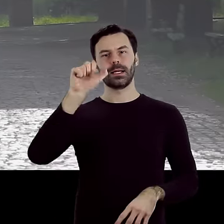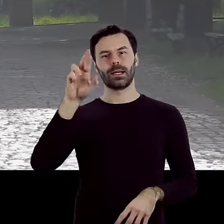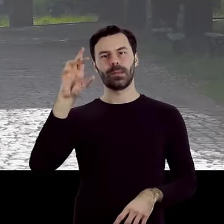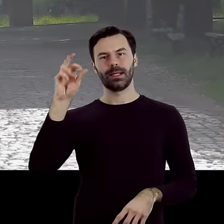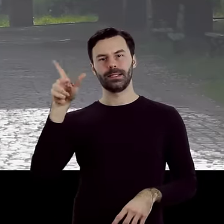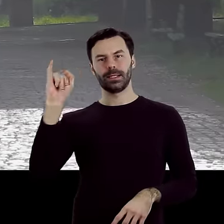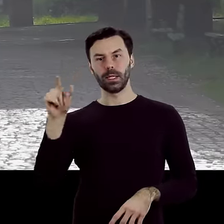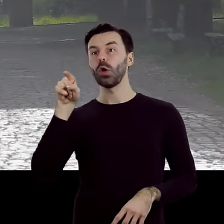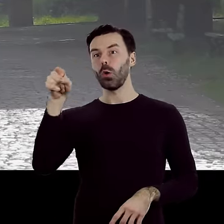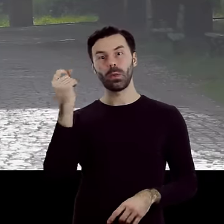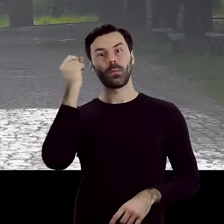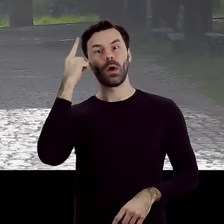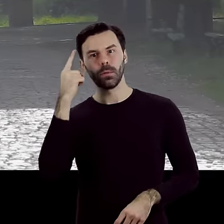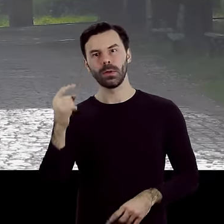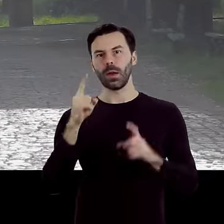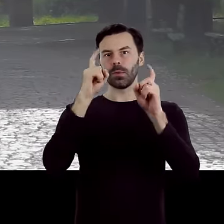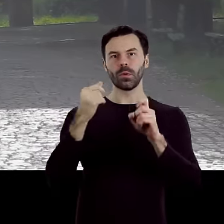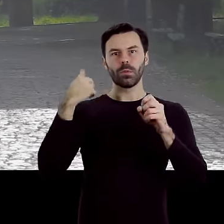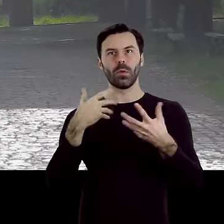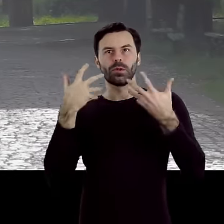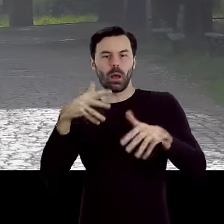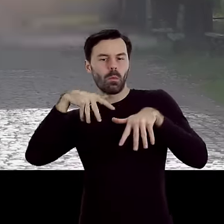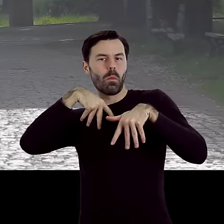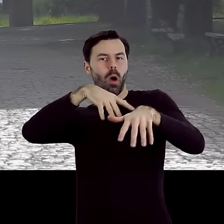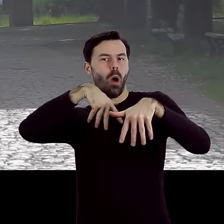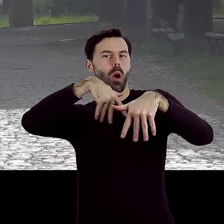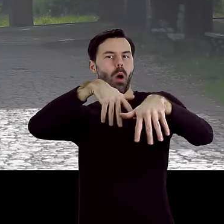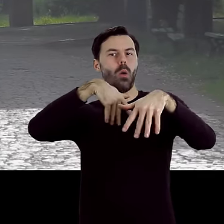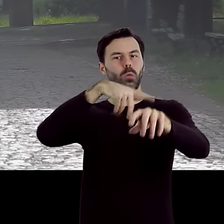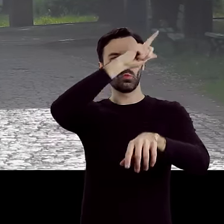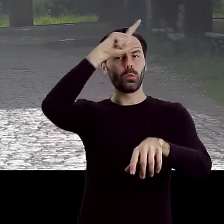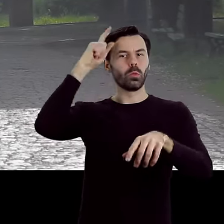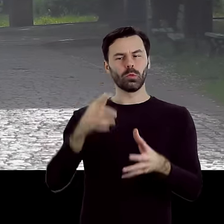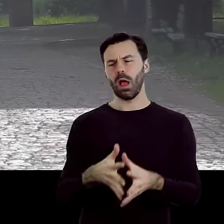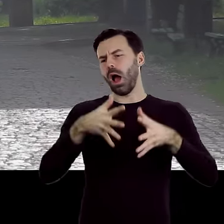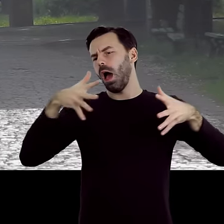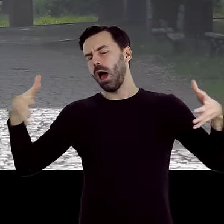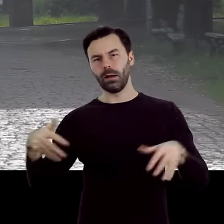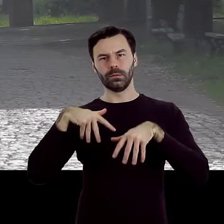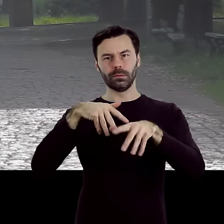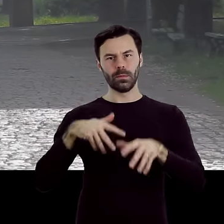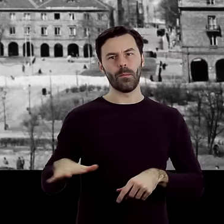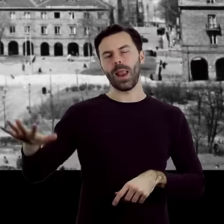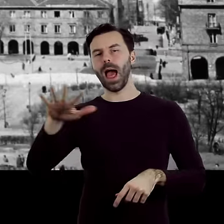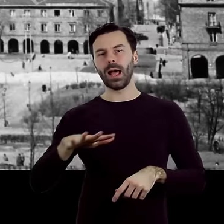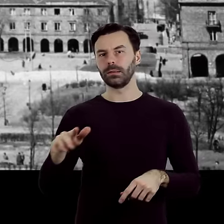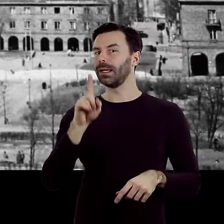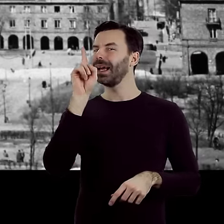Początkowo miało być to miejsce pochodów i manifestacji ludowych z szerokimi alejami i placami. Jednak szybko